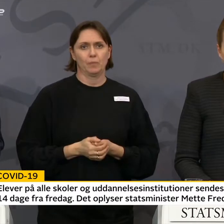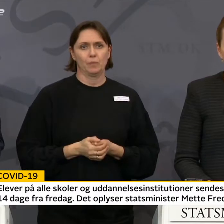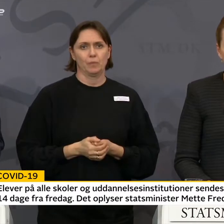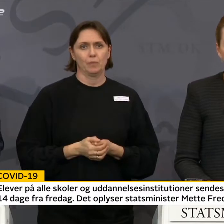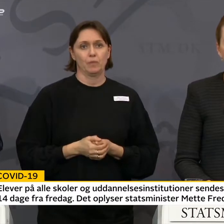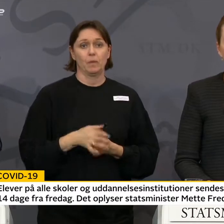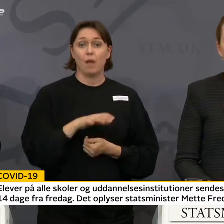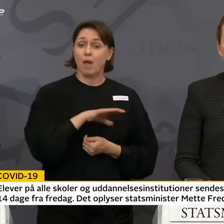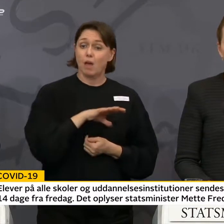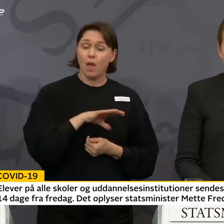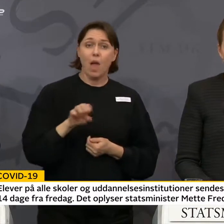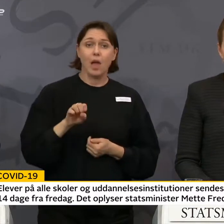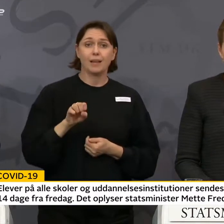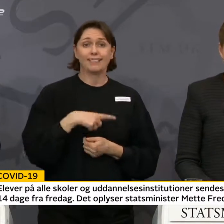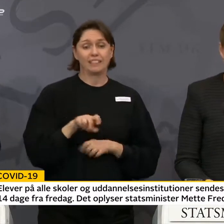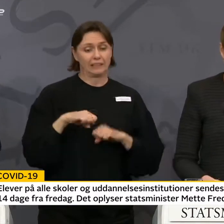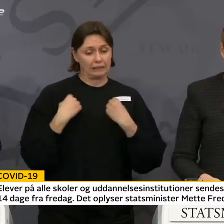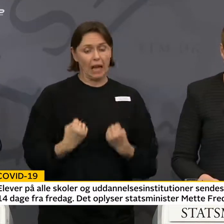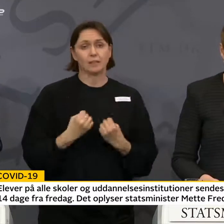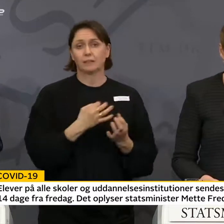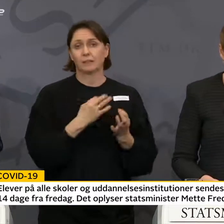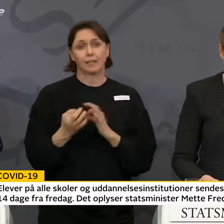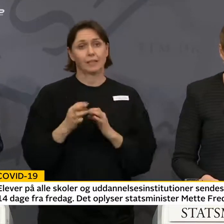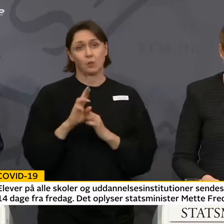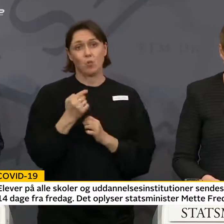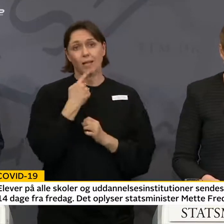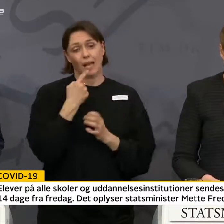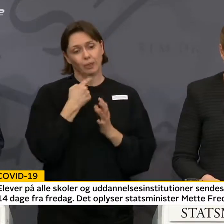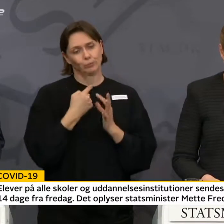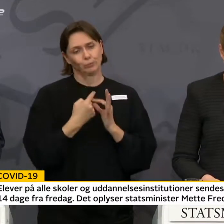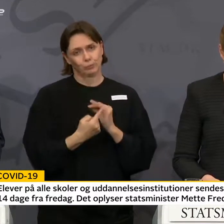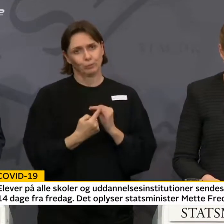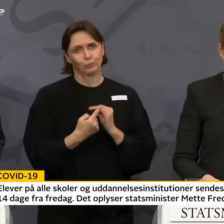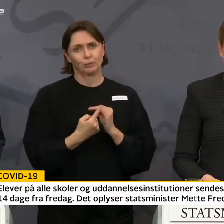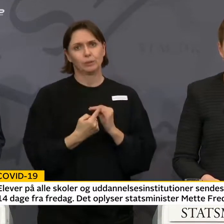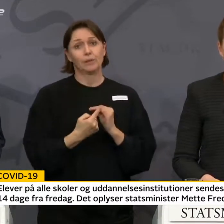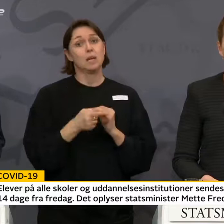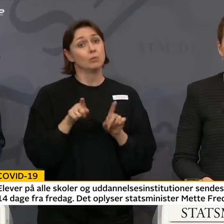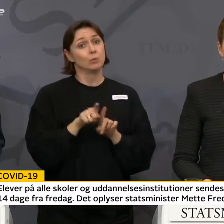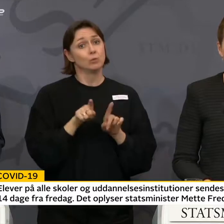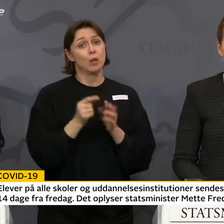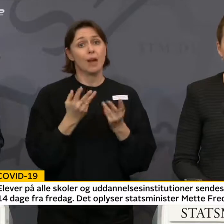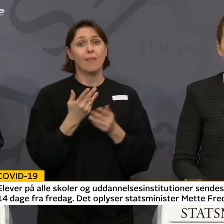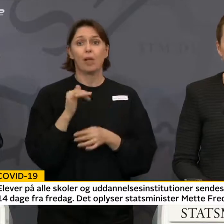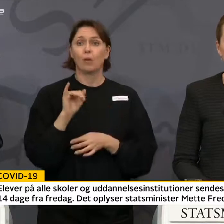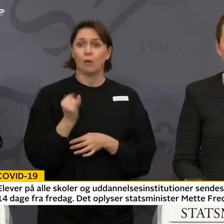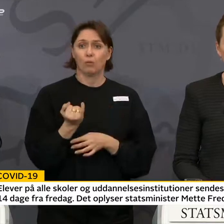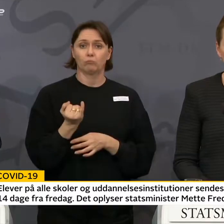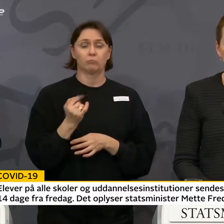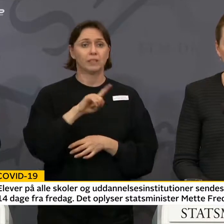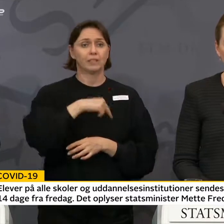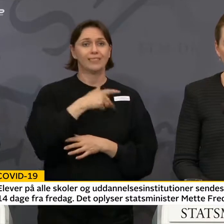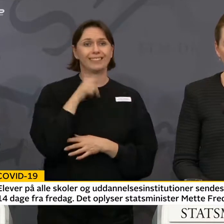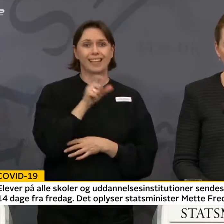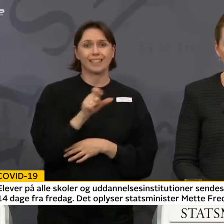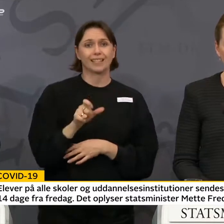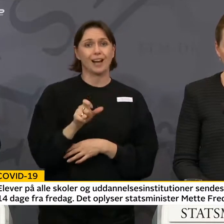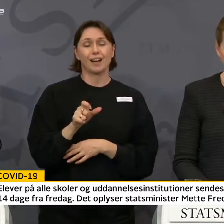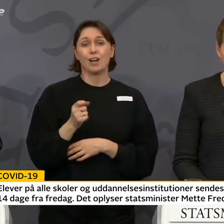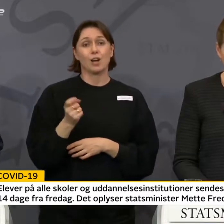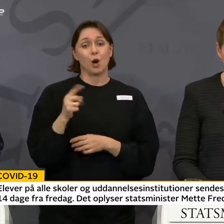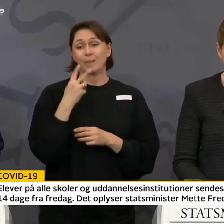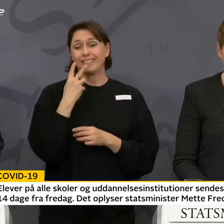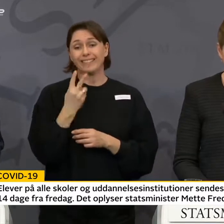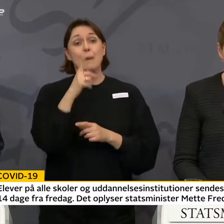Alle de drastiske ting, jeg her har nævnt, betyder, at vi danskere kommer til at se mindre til hinanden